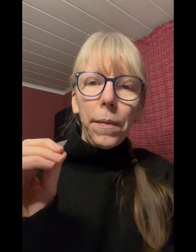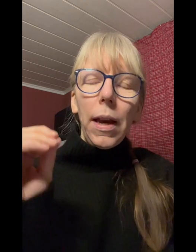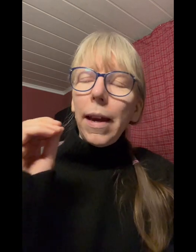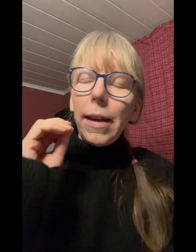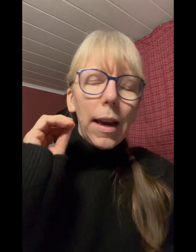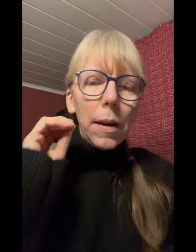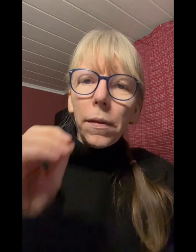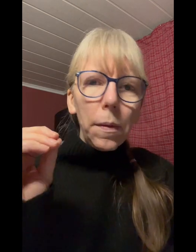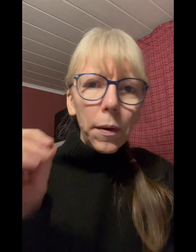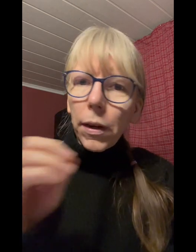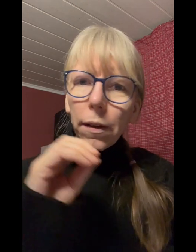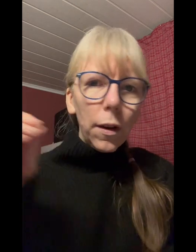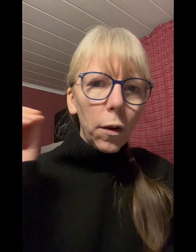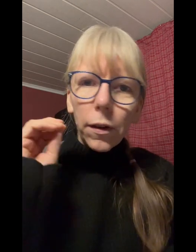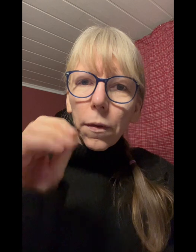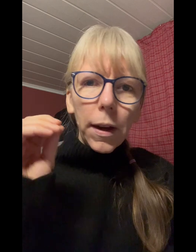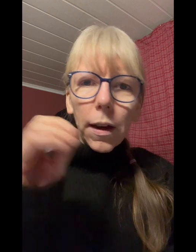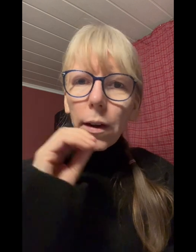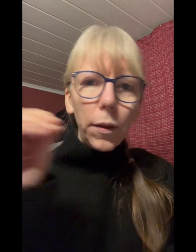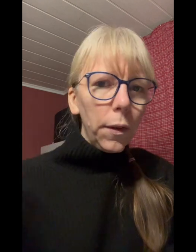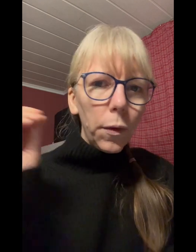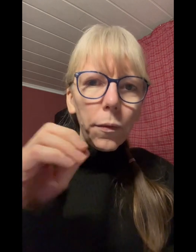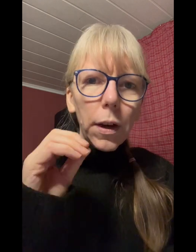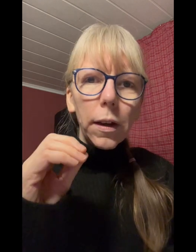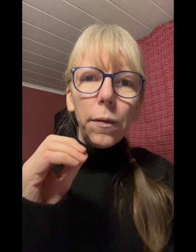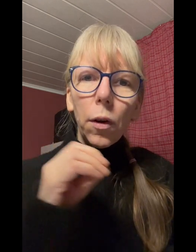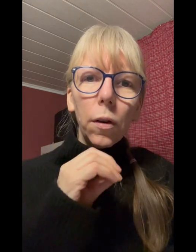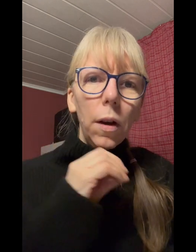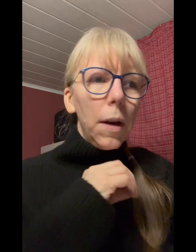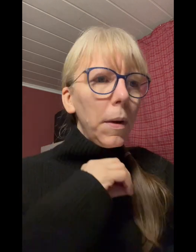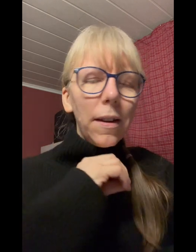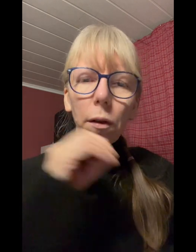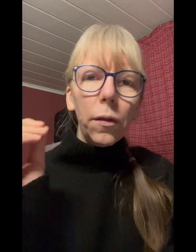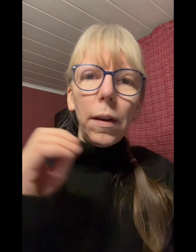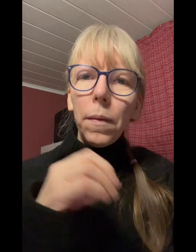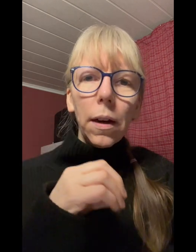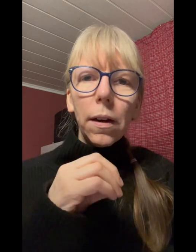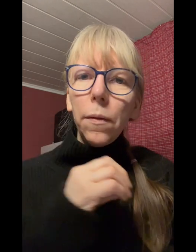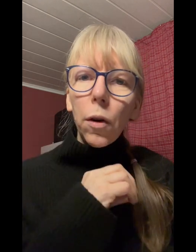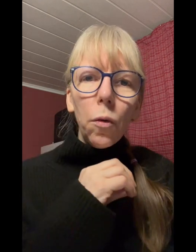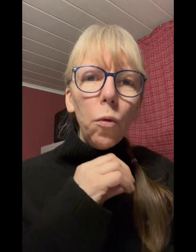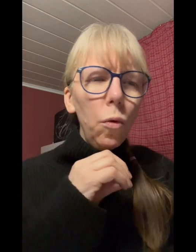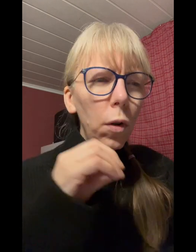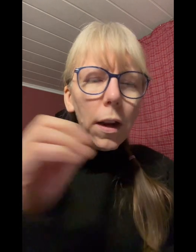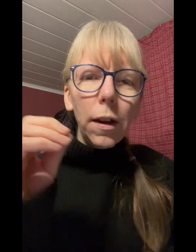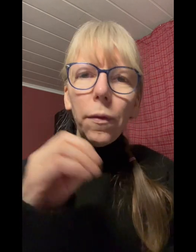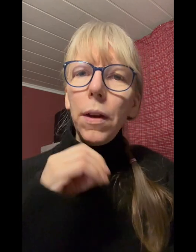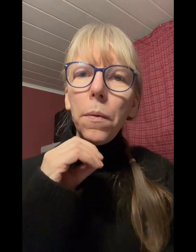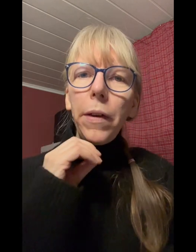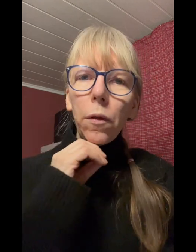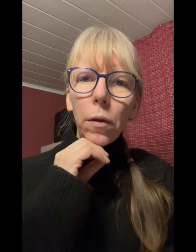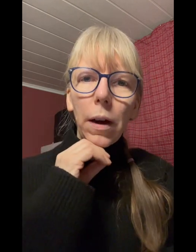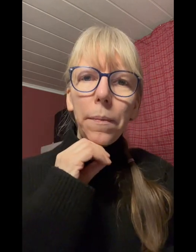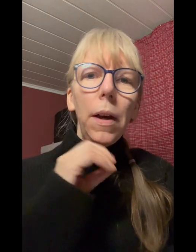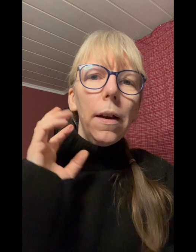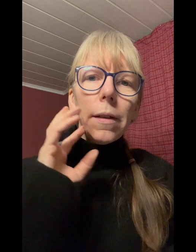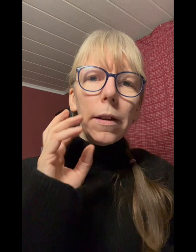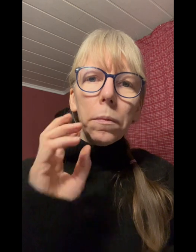ich erlebe es immer wieder dass die leute zwei drei vier fünf tage die woche manche auch sieben tage die woche unendlich viel bewegung haben sei es mit